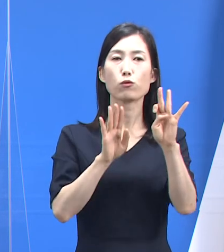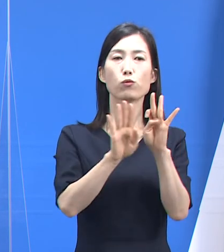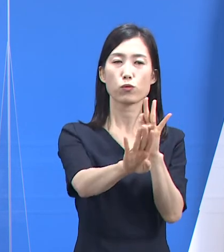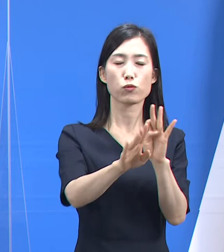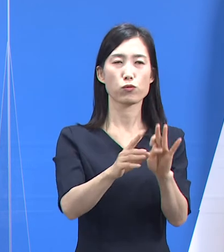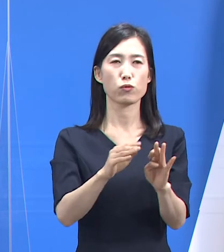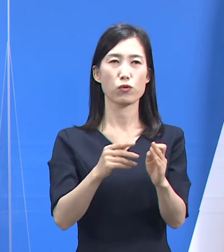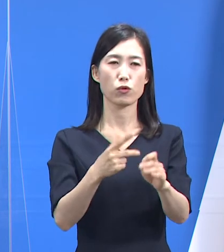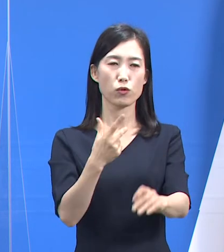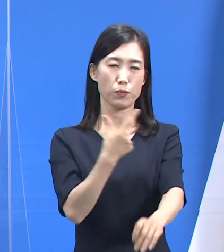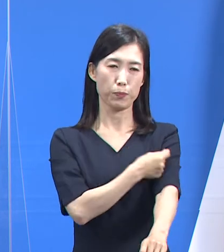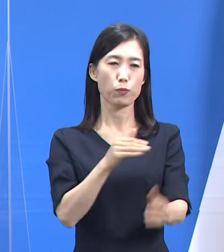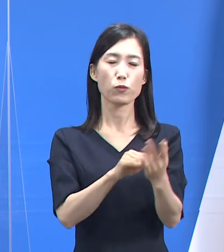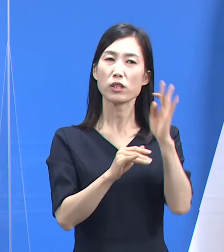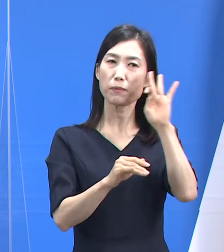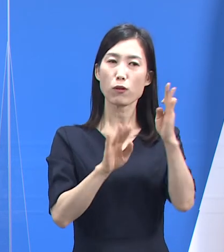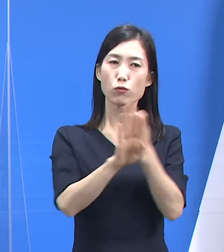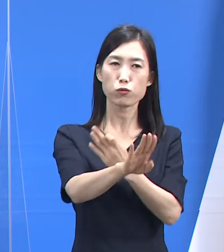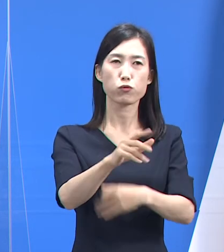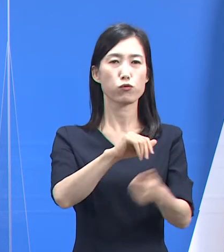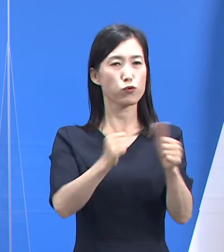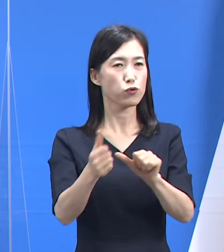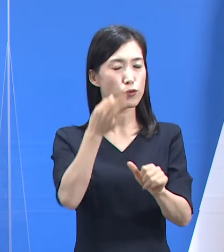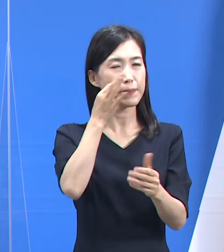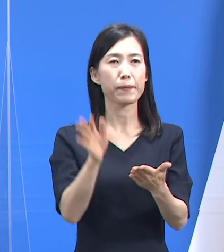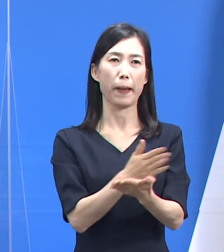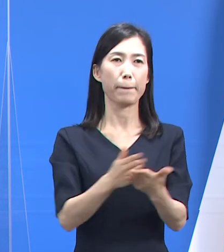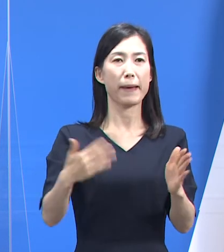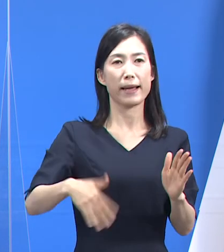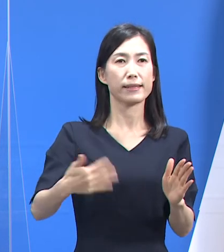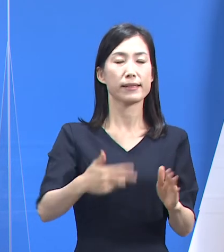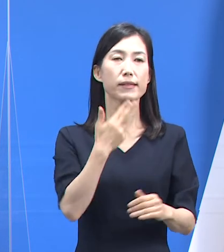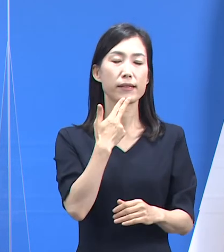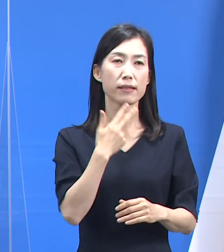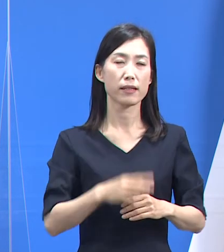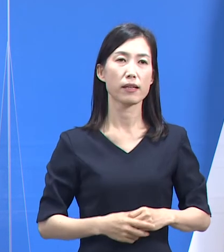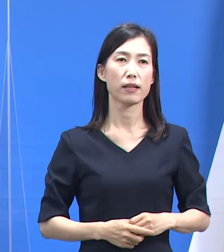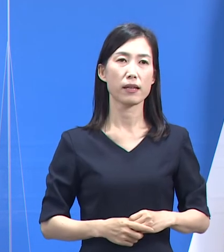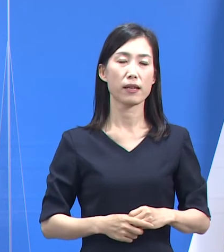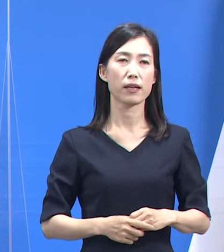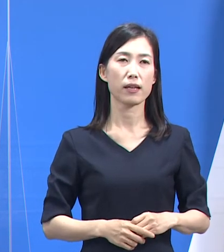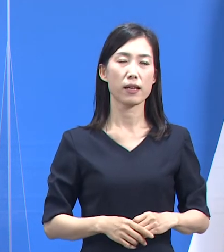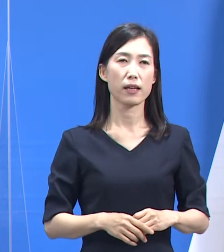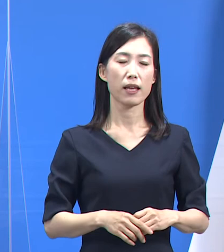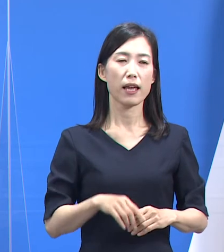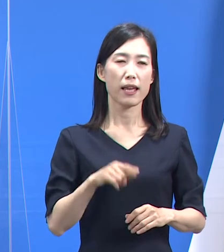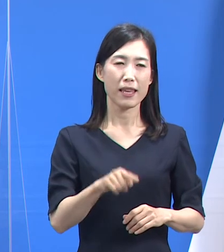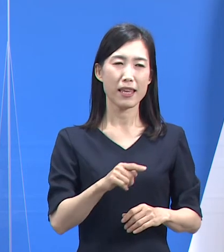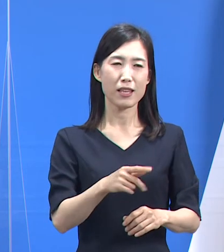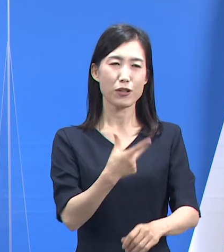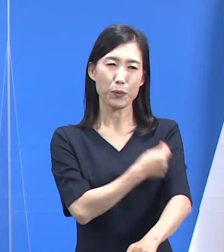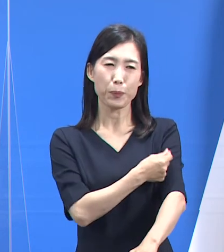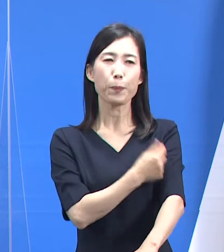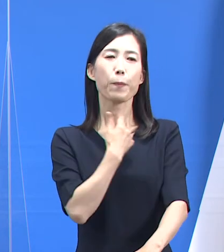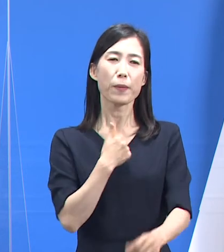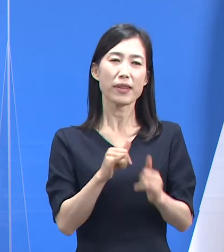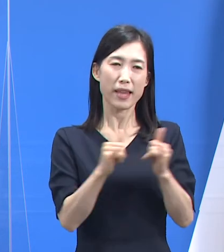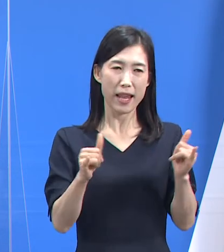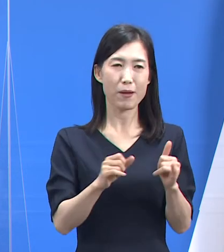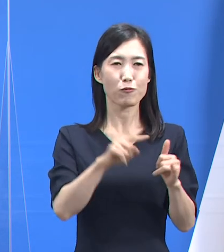중에서도 사망세례는 아직 보고되지 않았습니다. 표본 크기가 작아 해석이 조심스럽지만